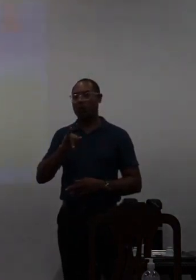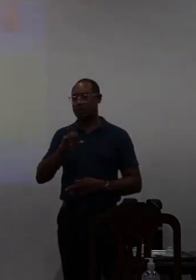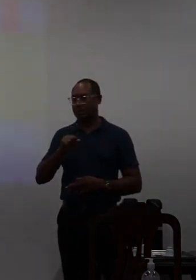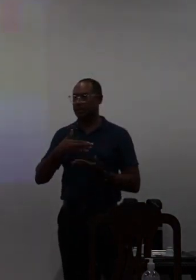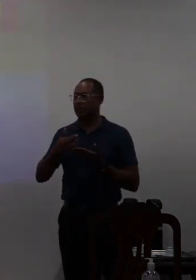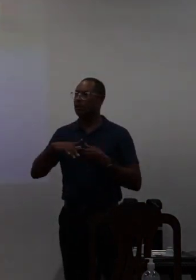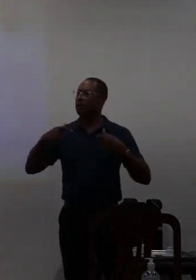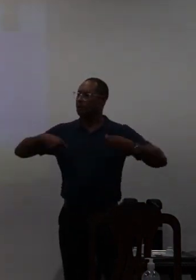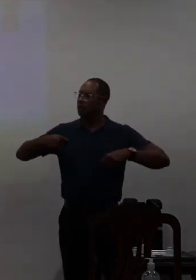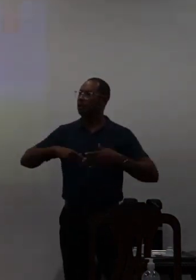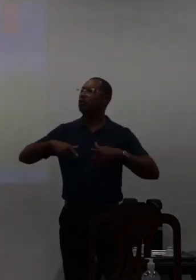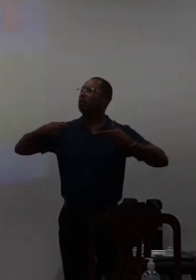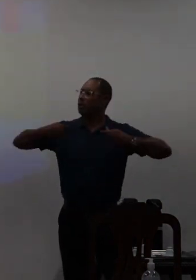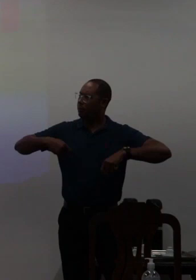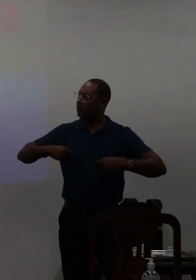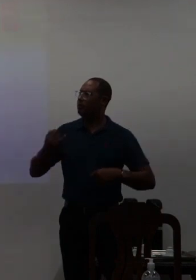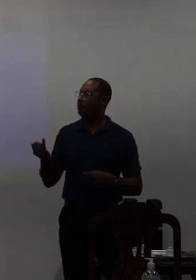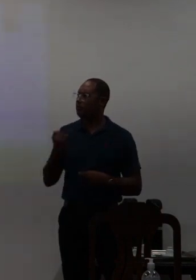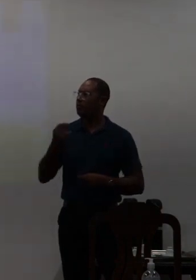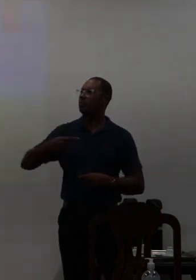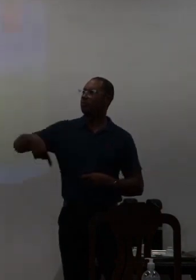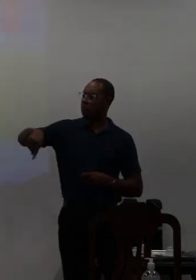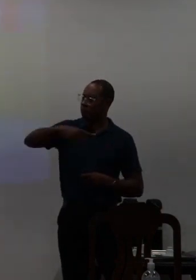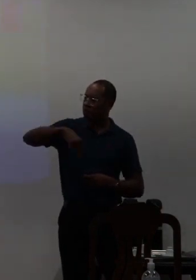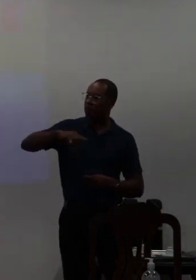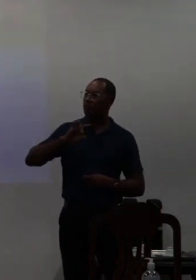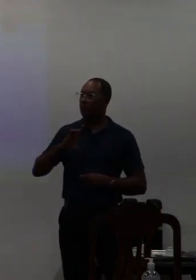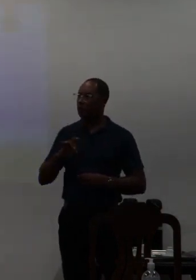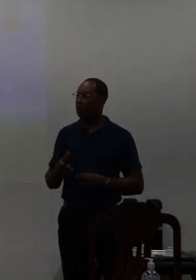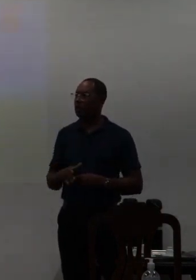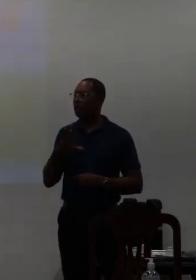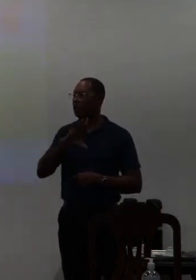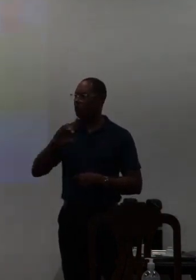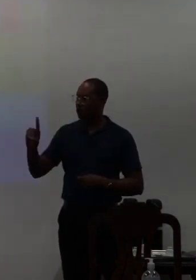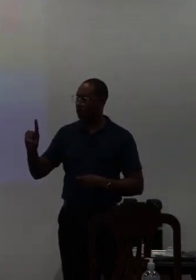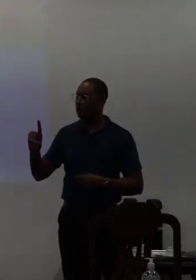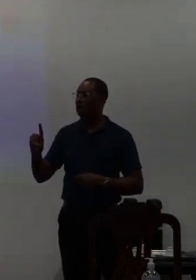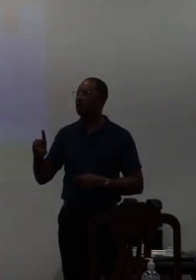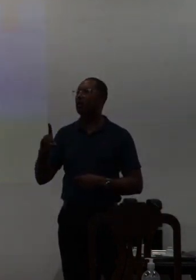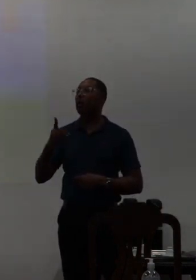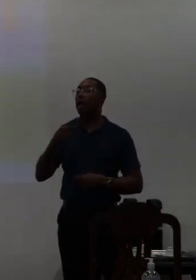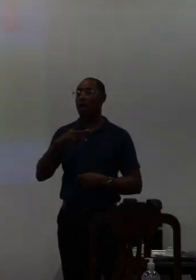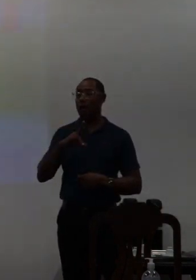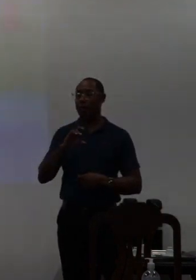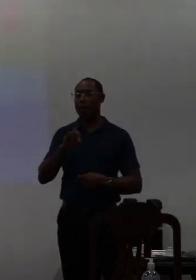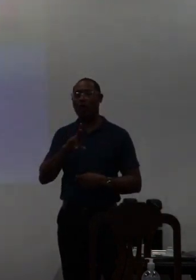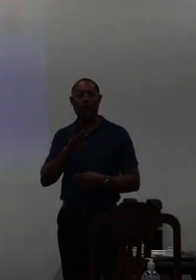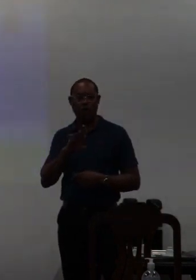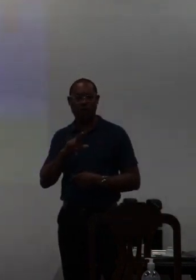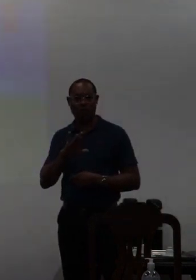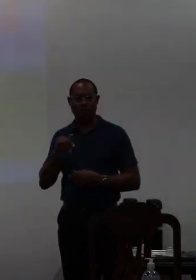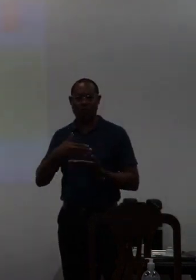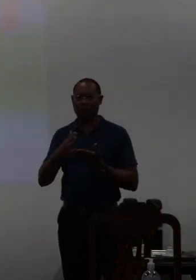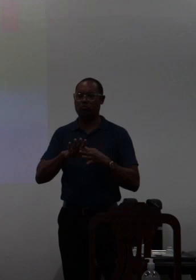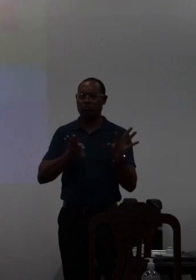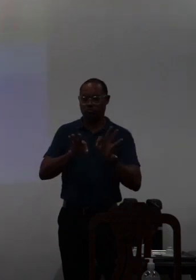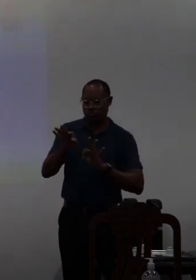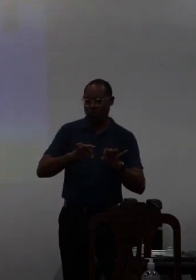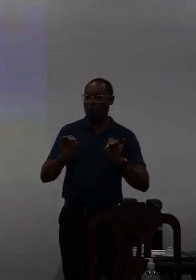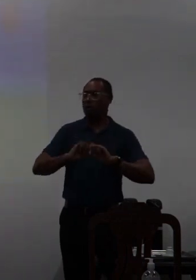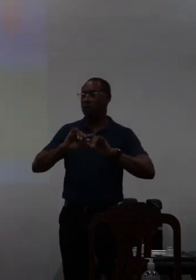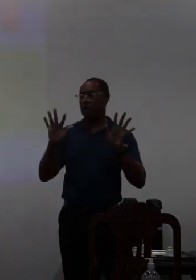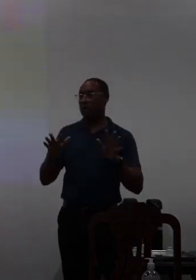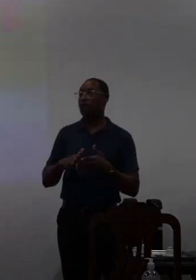porque a gente é necessário que a gente não só a coordenação a proletoria tenha esse instrumento